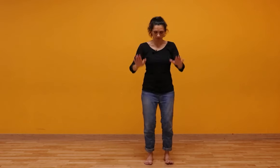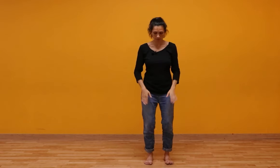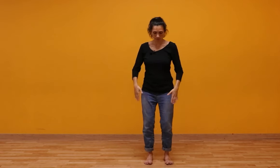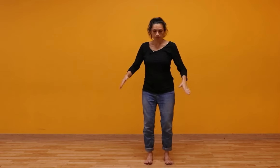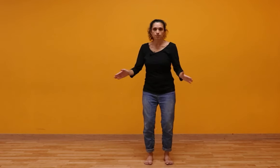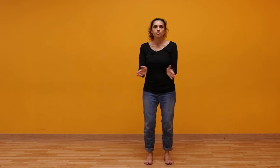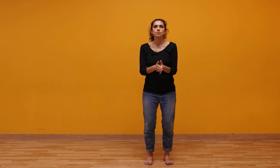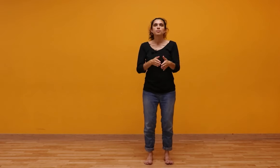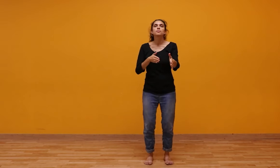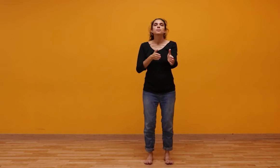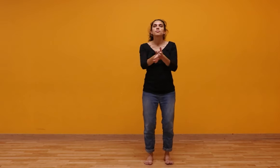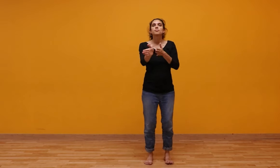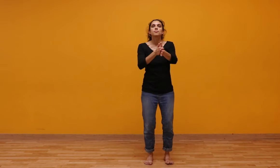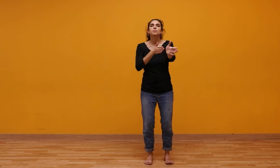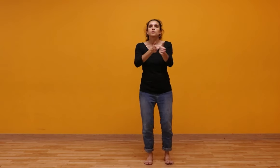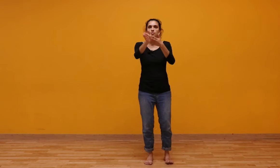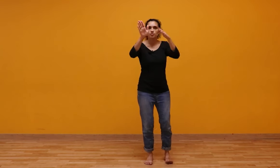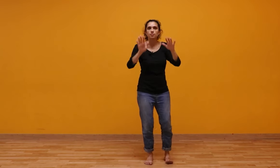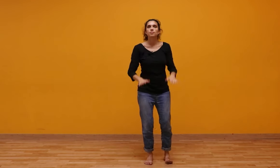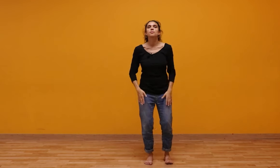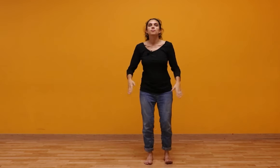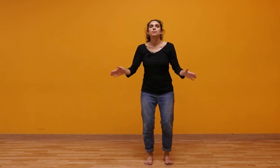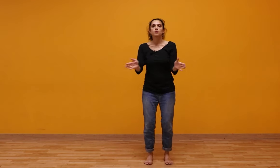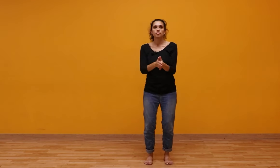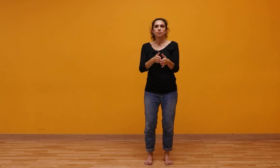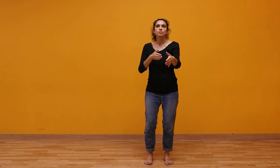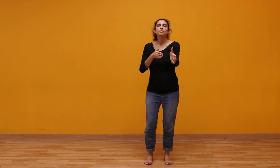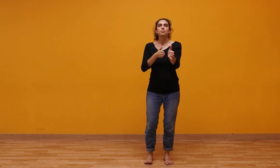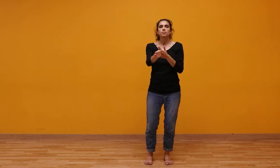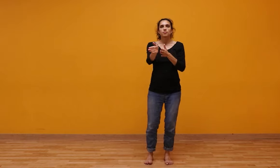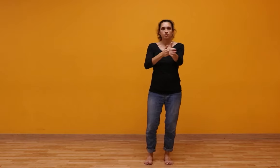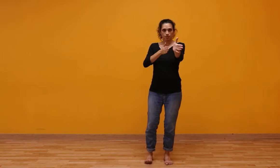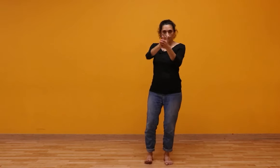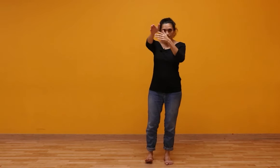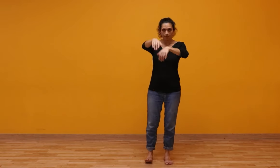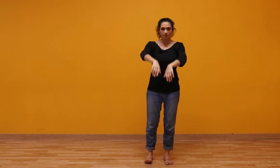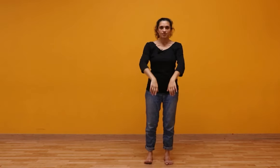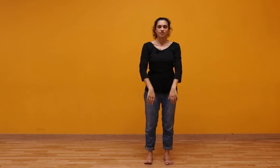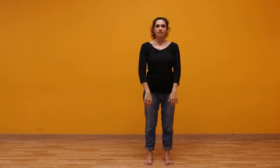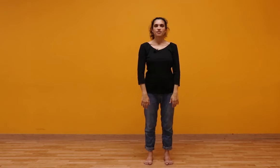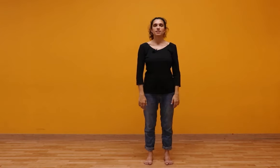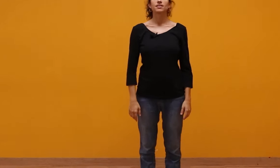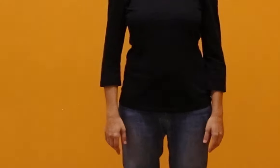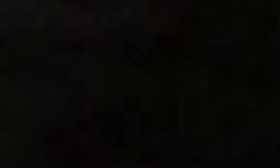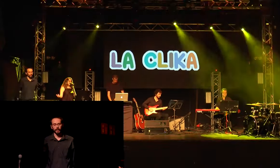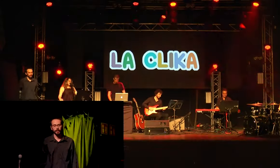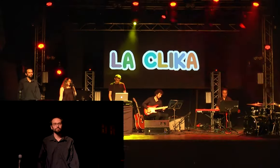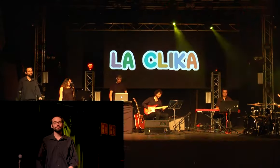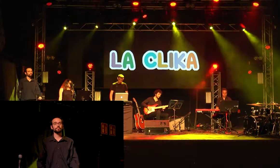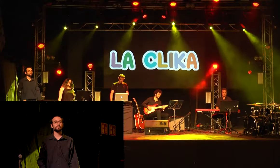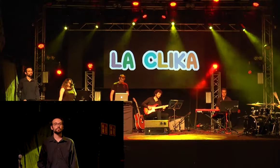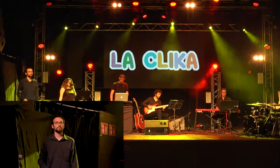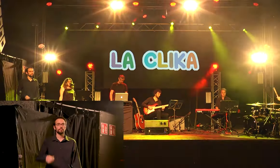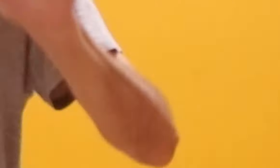tot el dia sense parar